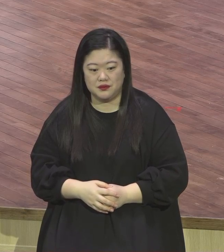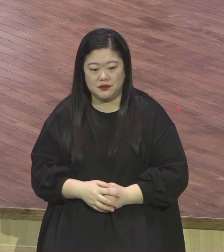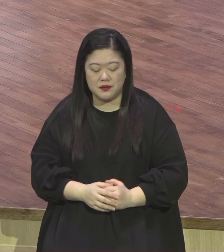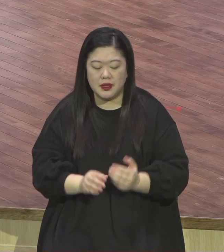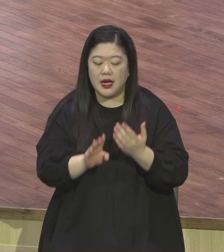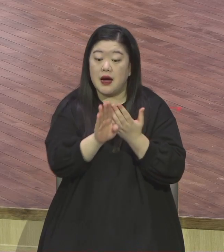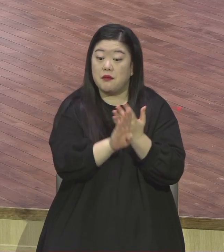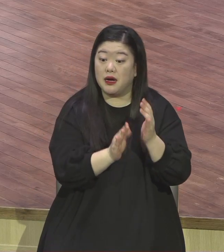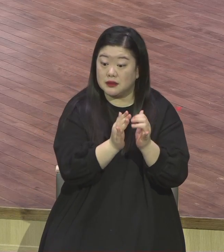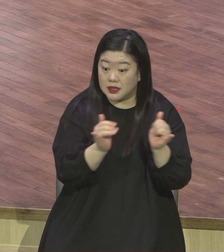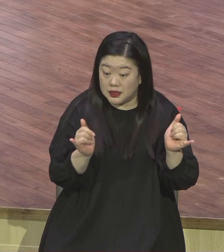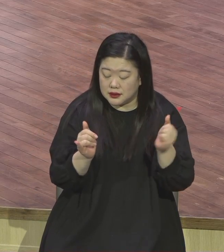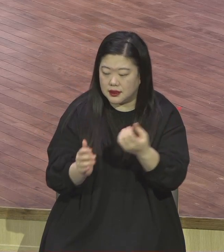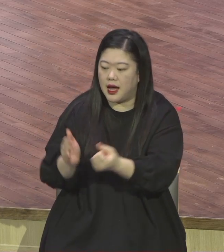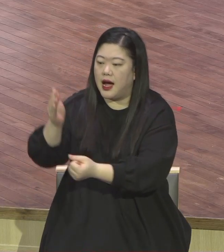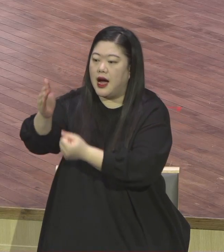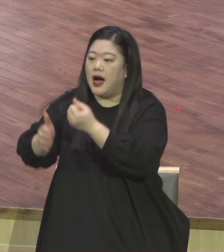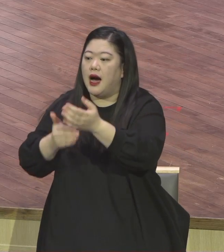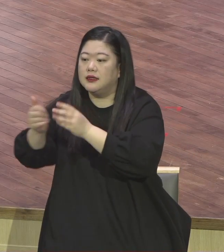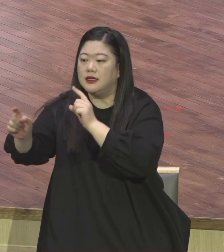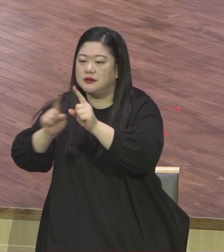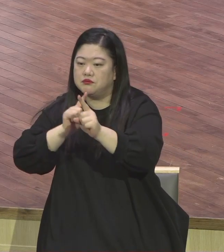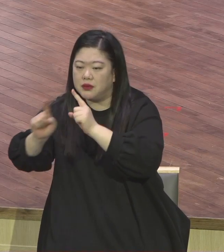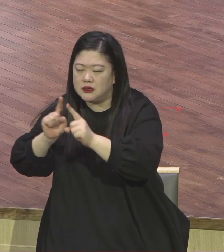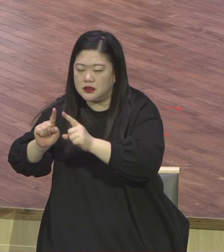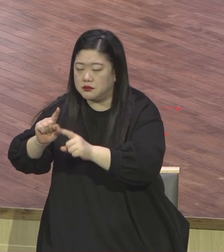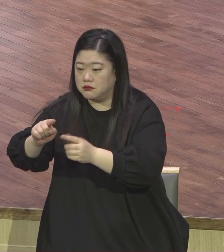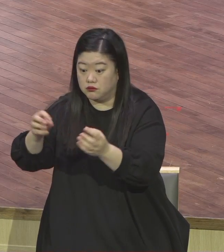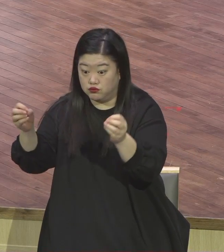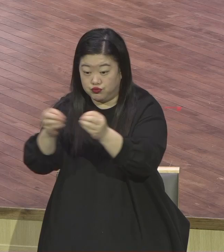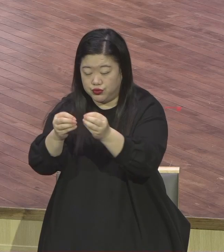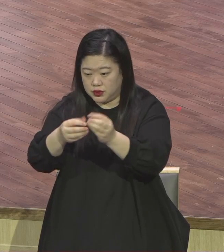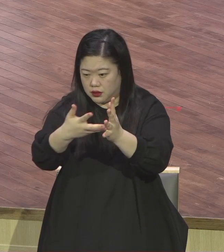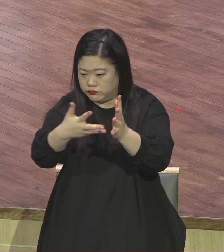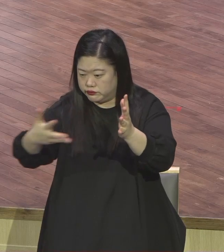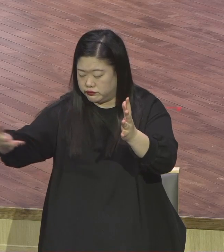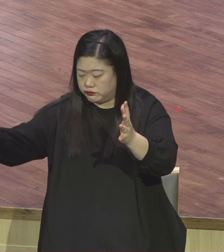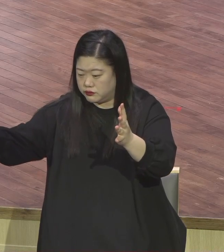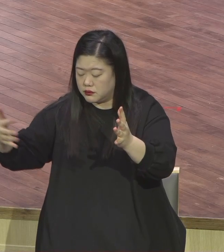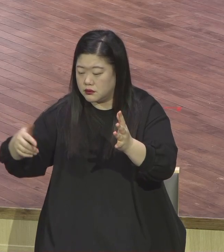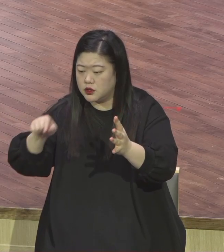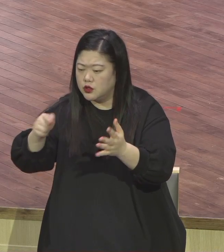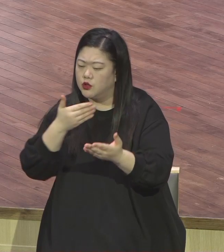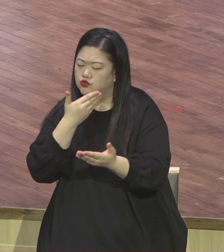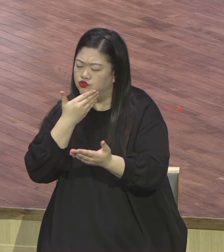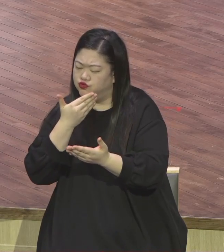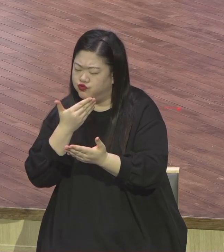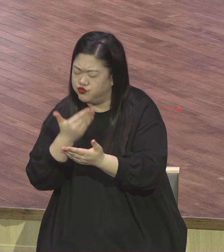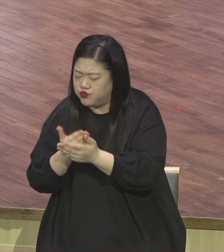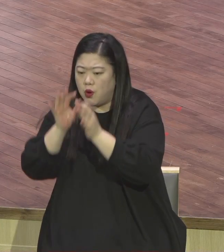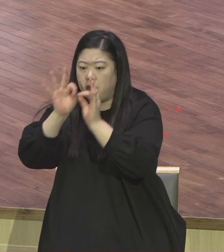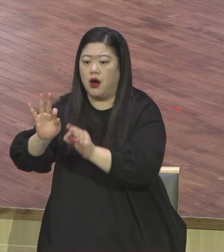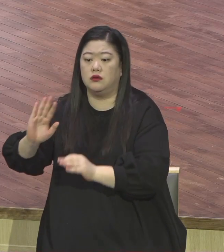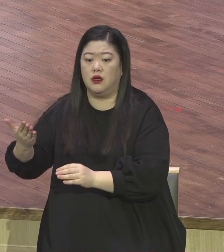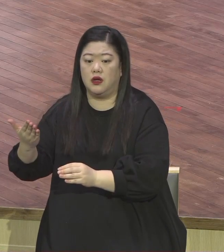올바른 관점을 가지지 못했어요 올바른 관점을 못 가졌어요 그러니 영적 본질을 부닫지 못하고